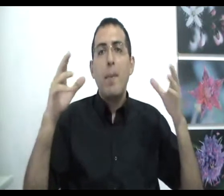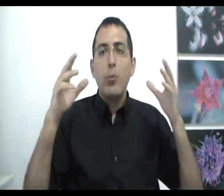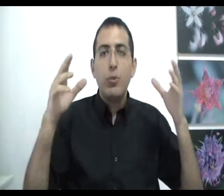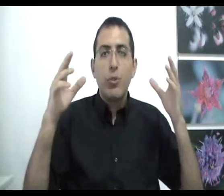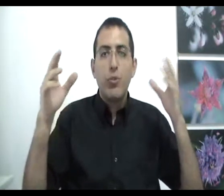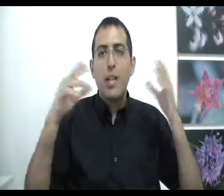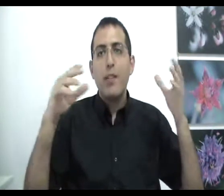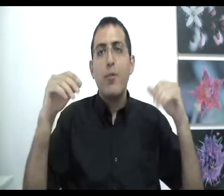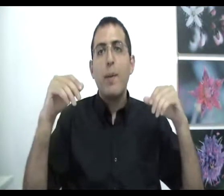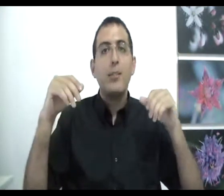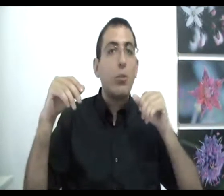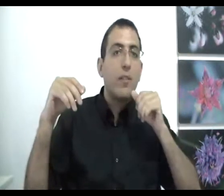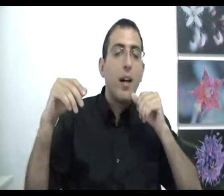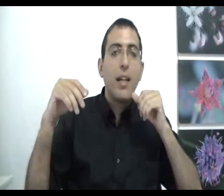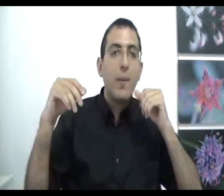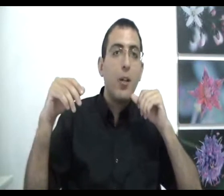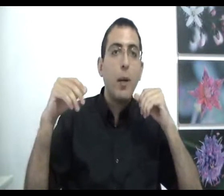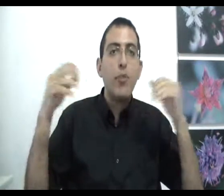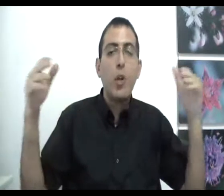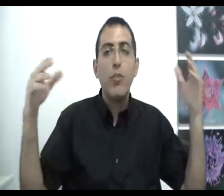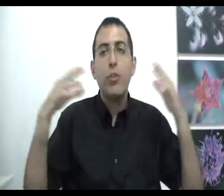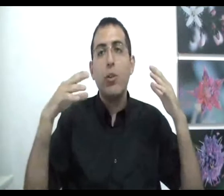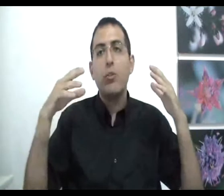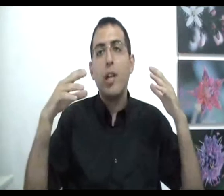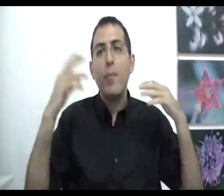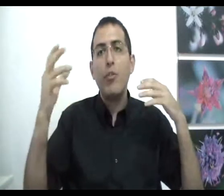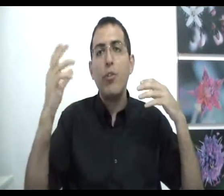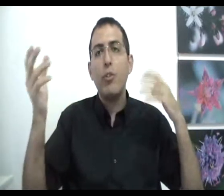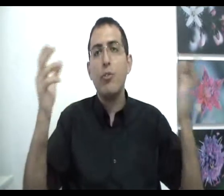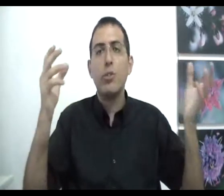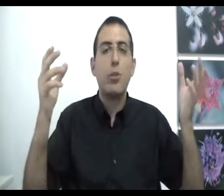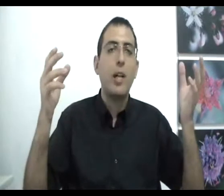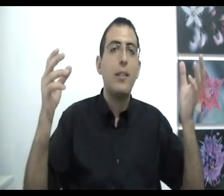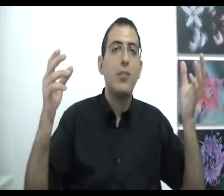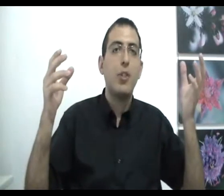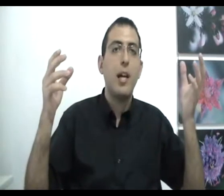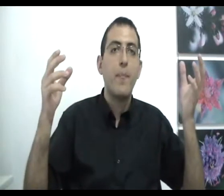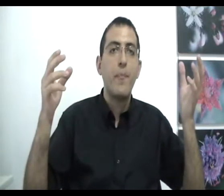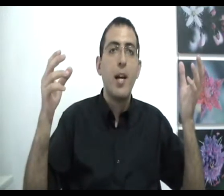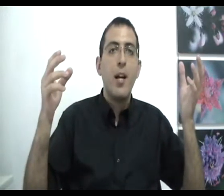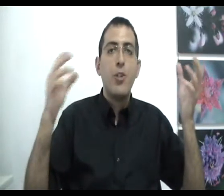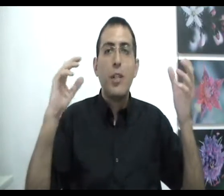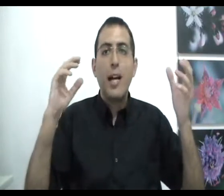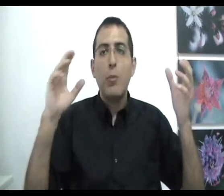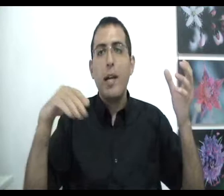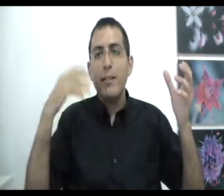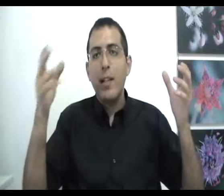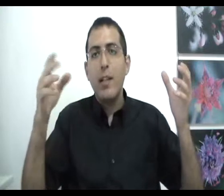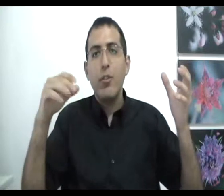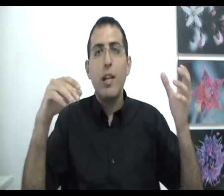מרות שני הדרים שאמרתי זה אותו דבר כי אם אנחנו אומרים שכל השיטות אם שתי שיטות שסותפות אחת את השנייה שיטה אחת אומרת תהנה שיטה